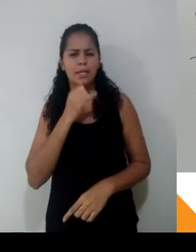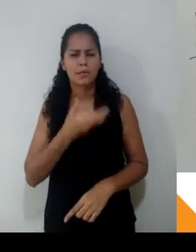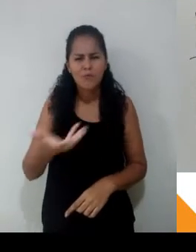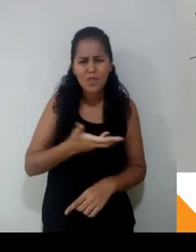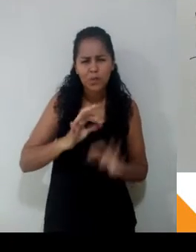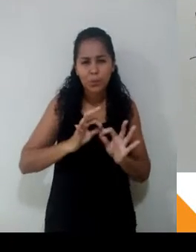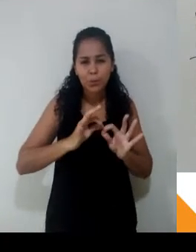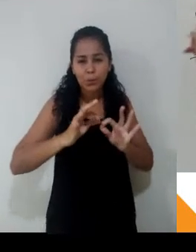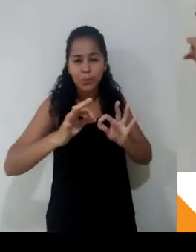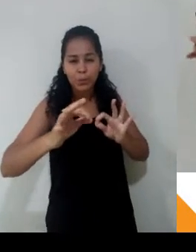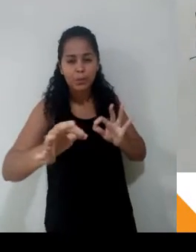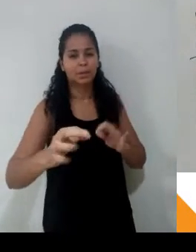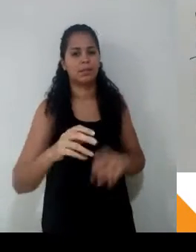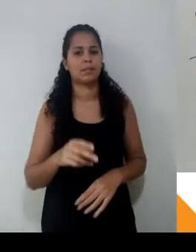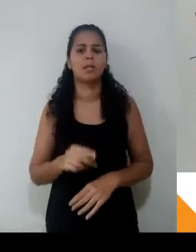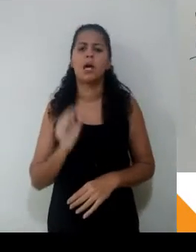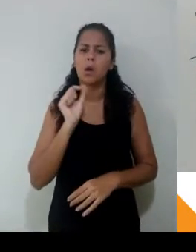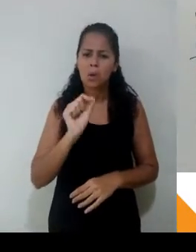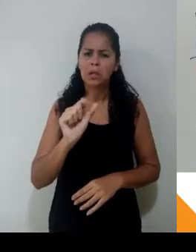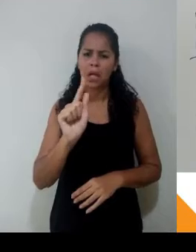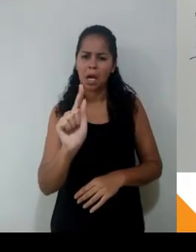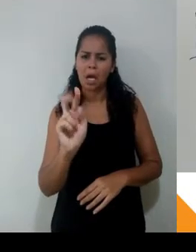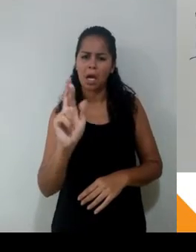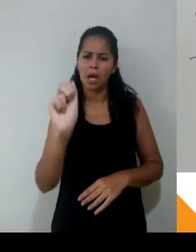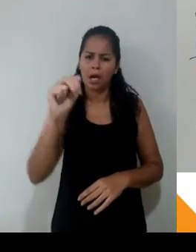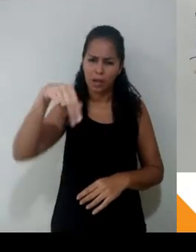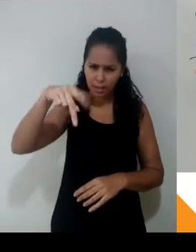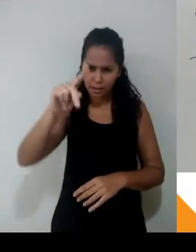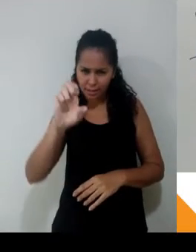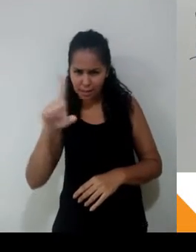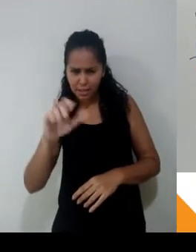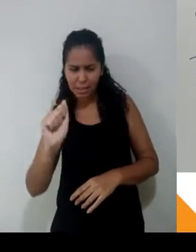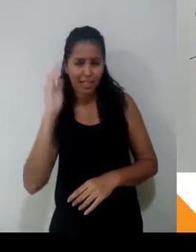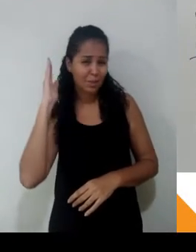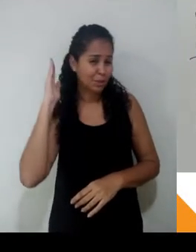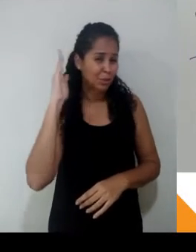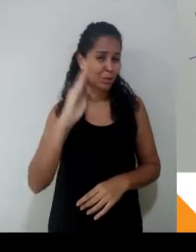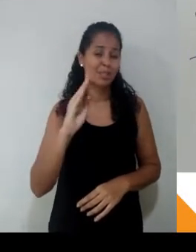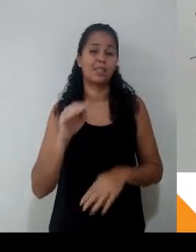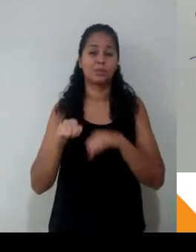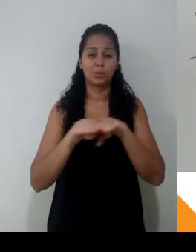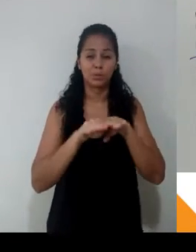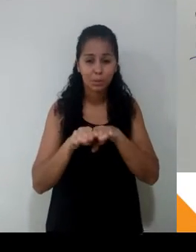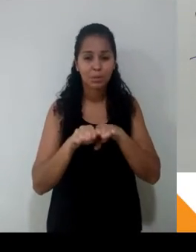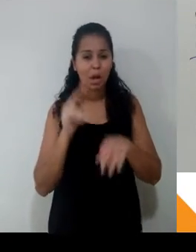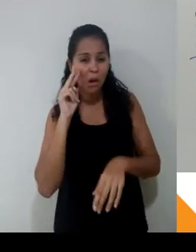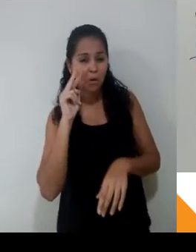uma outra maneira. Olha aqui embaixo. Se aumentarmos o a, temos que o b também aumentar. Repara,